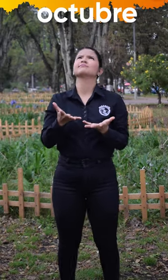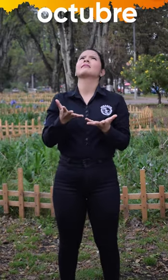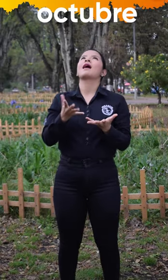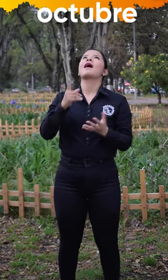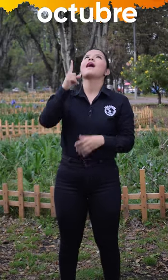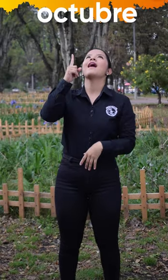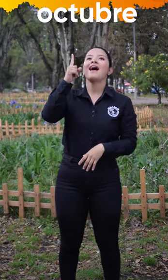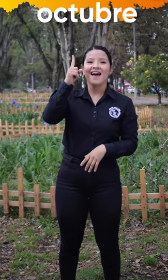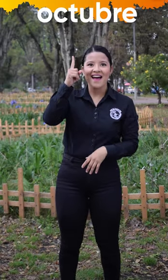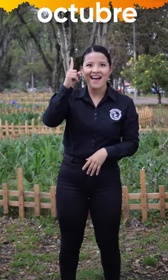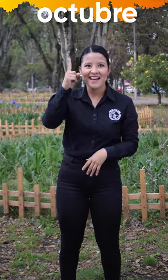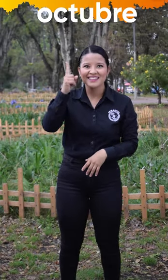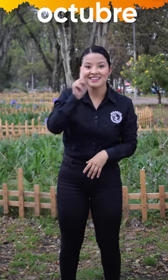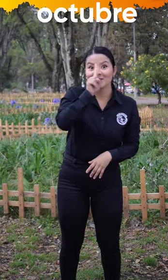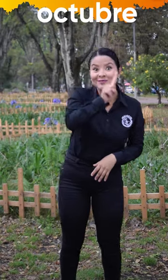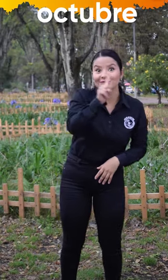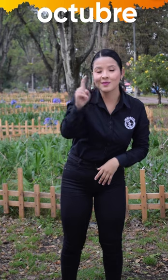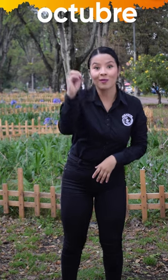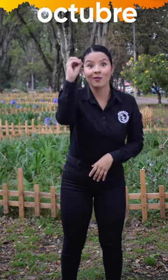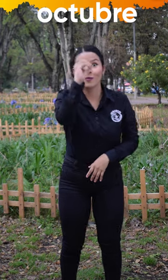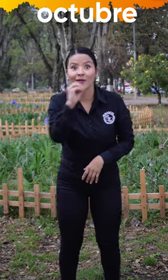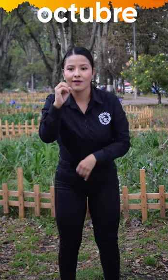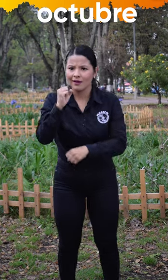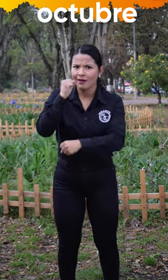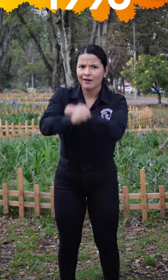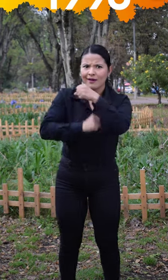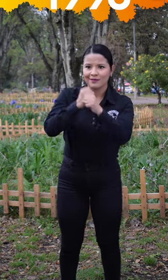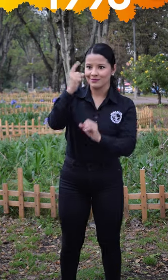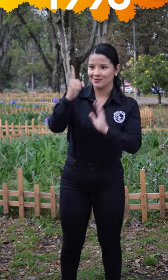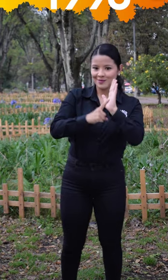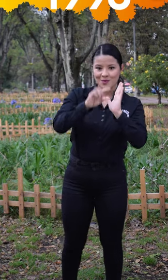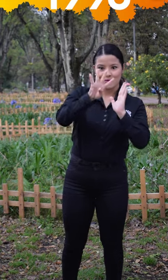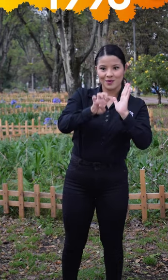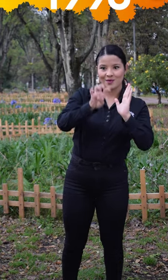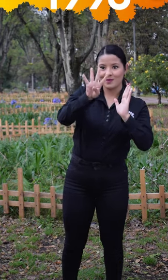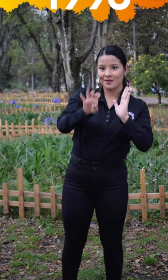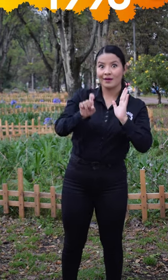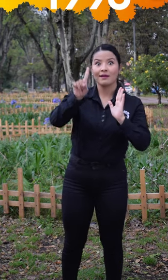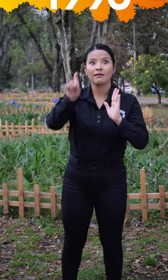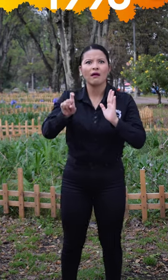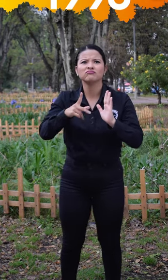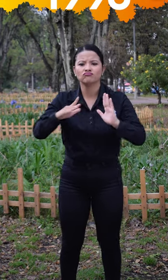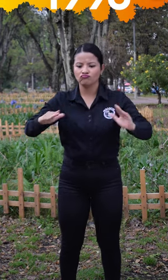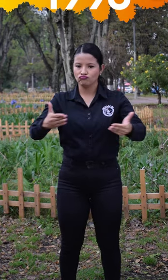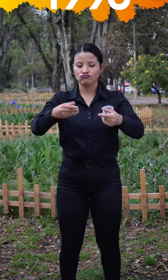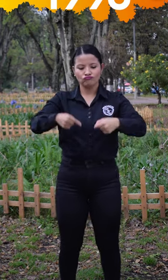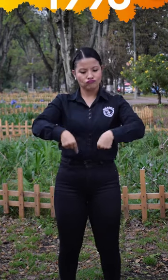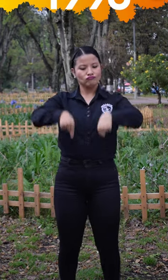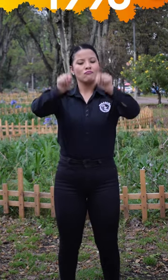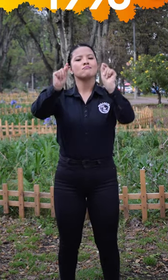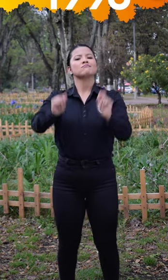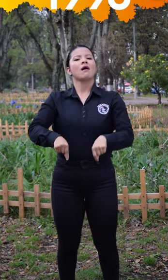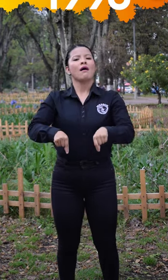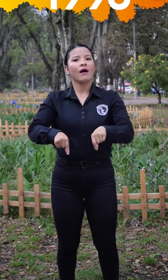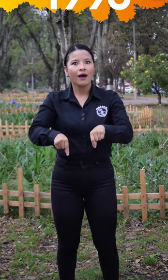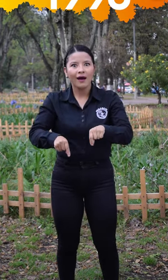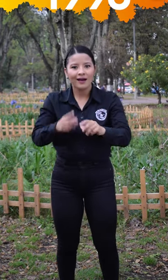pero desde el 11 de octubre del año 1996, con la sanción presidencial de la ley 324